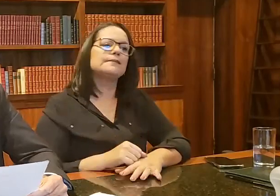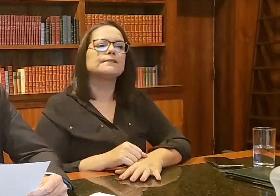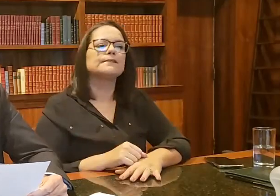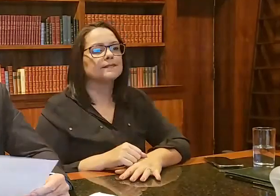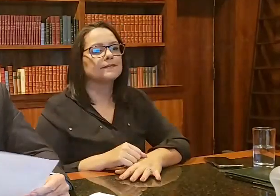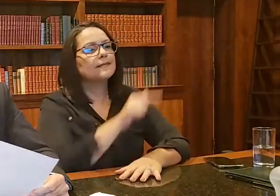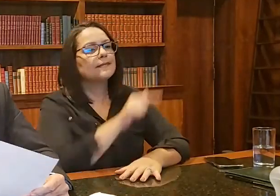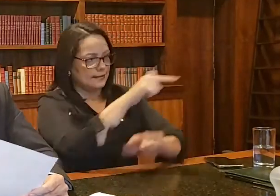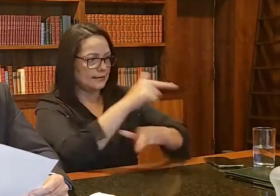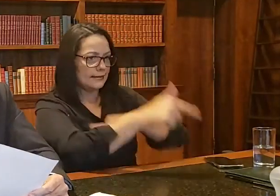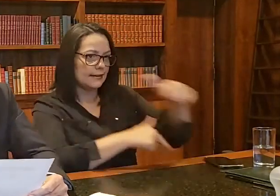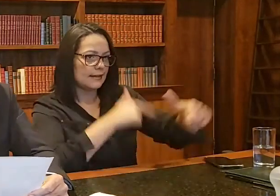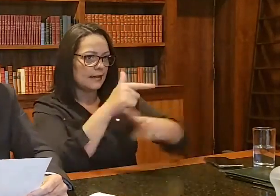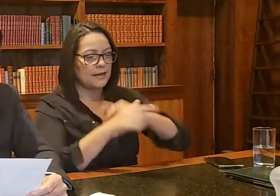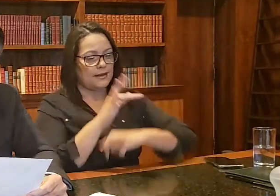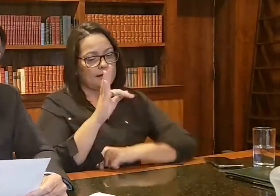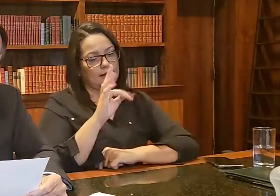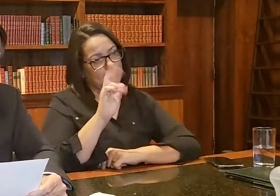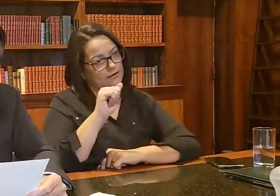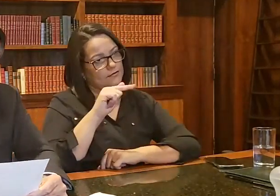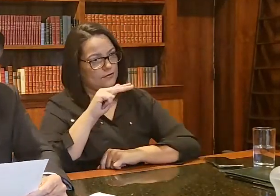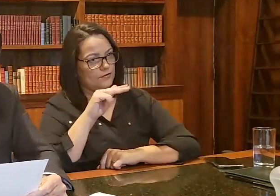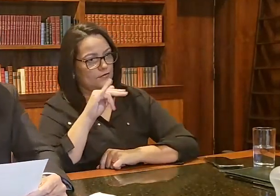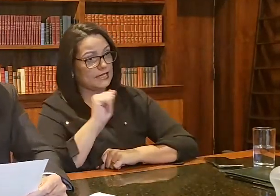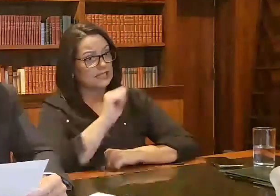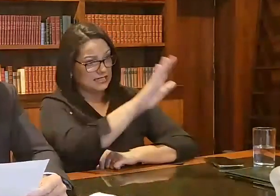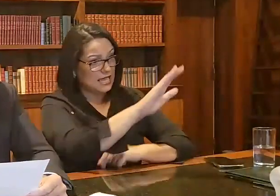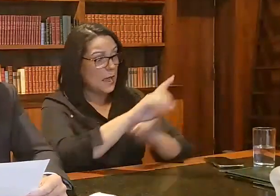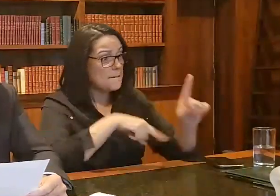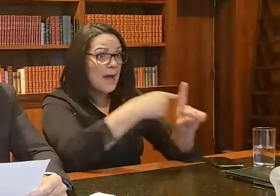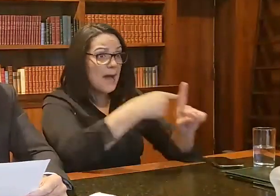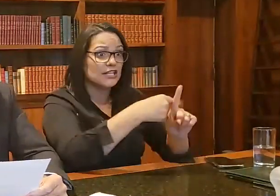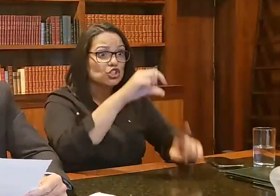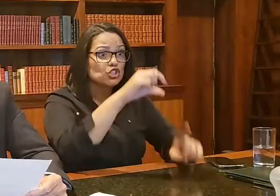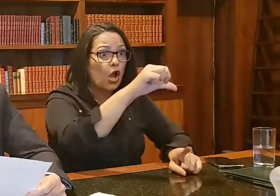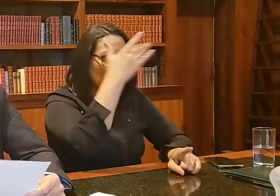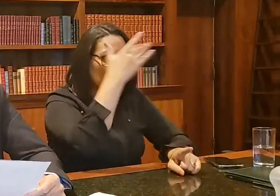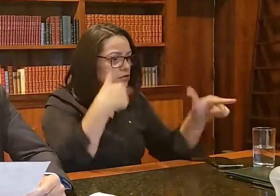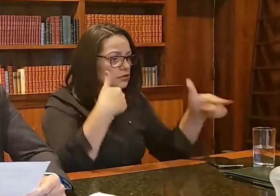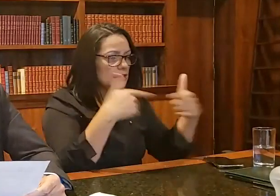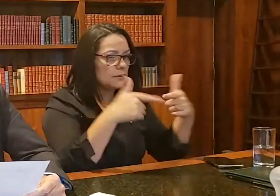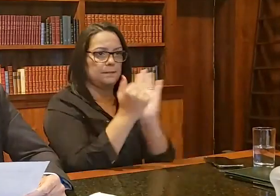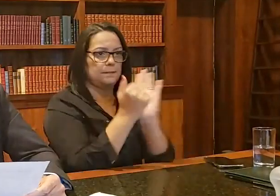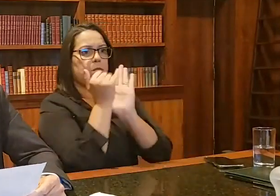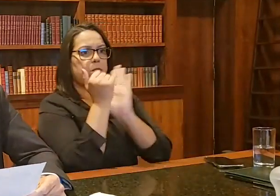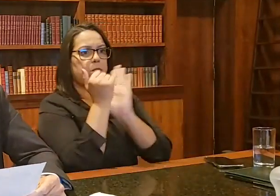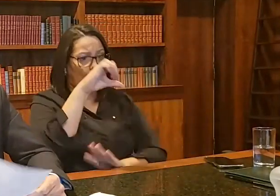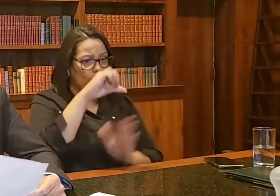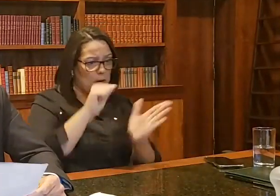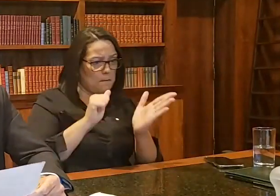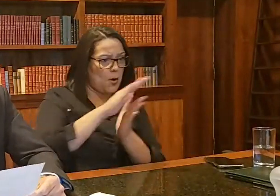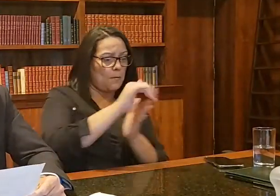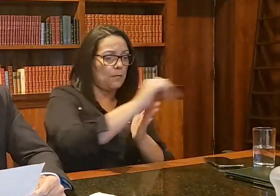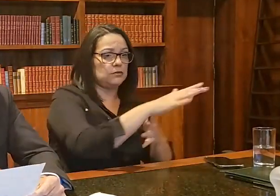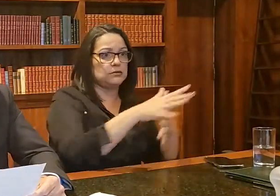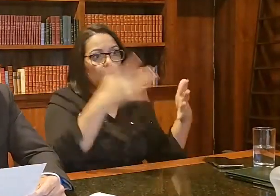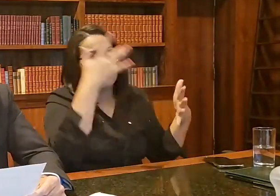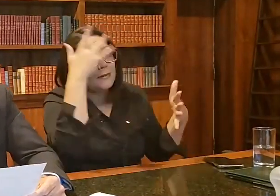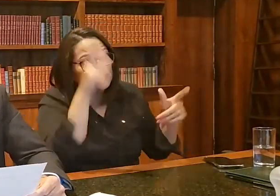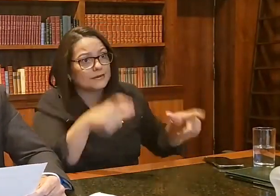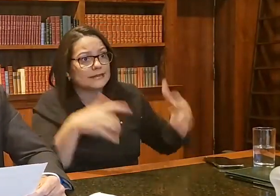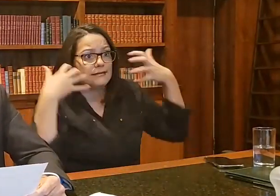numa franquia, juntamente mais nove pessoas perderam o emprego. Então, as pessoas estão em situação bastante